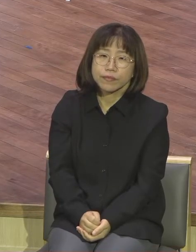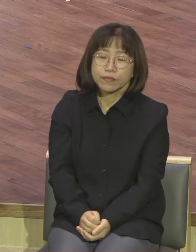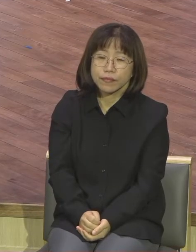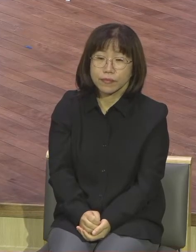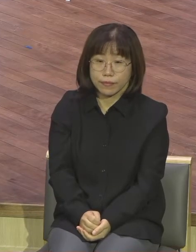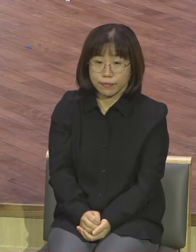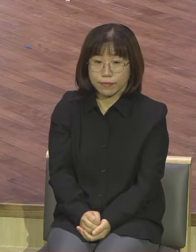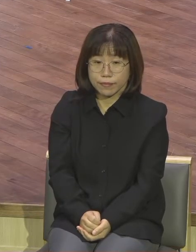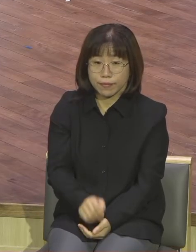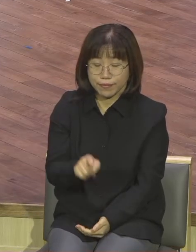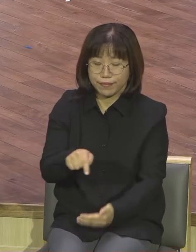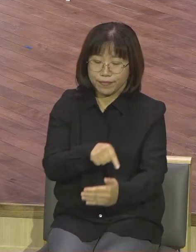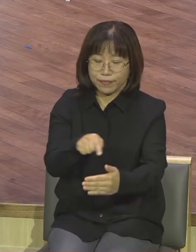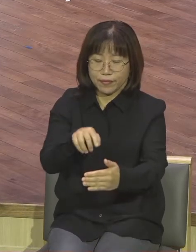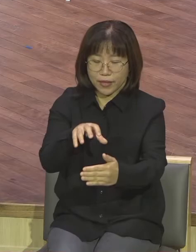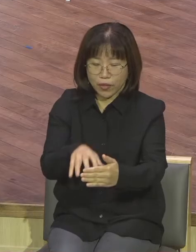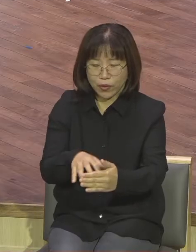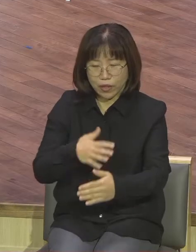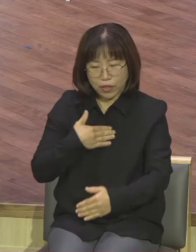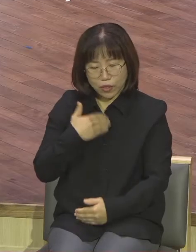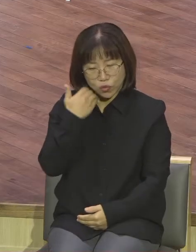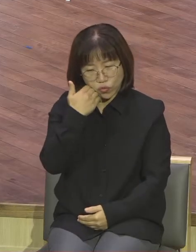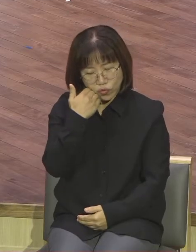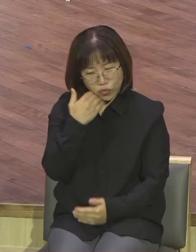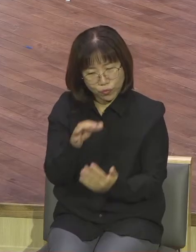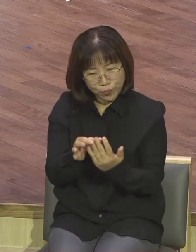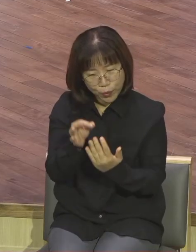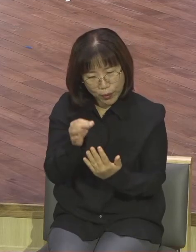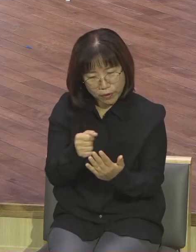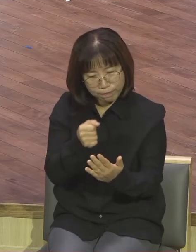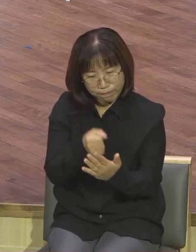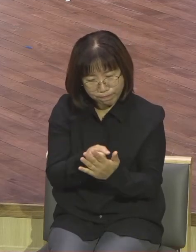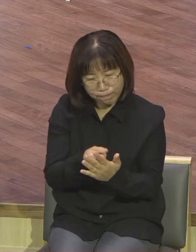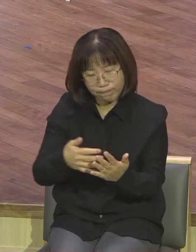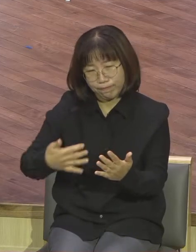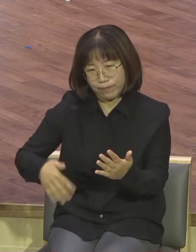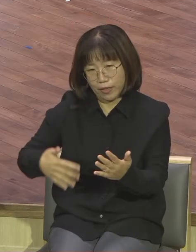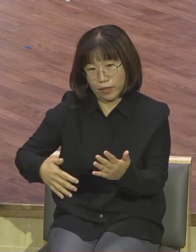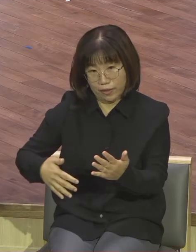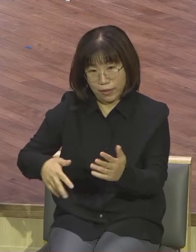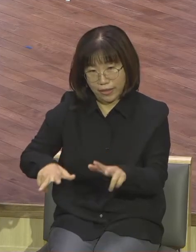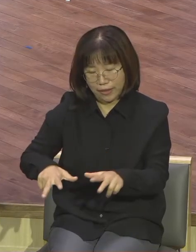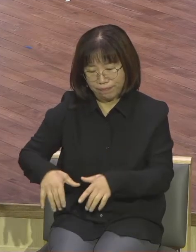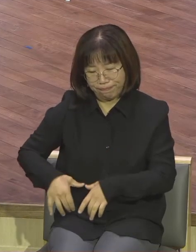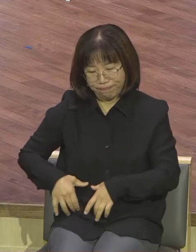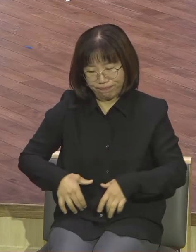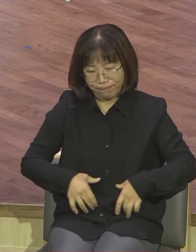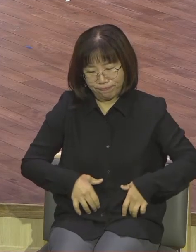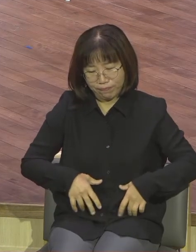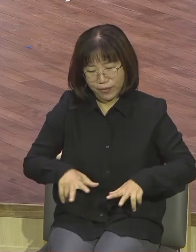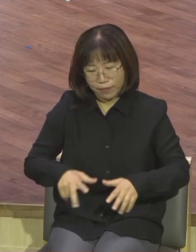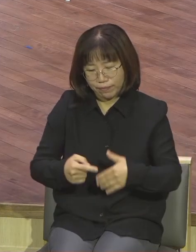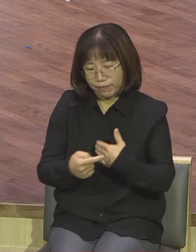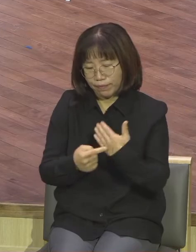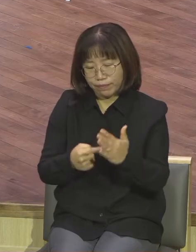지지할 그러한 후보를 결정하지 못한 중도층이 자꾸 늘어나고 있다라는 것입니다